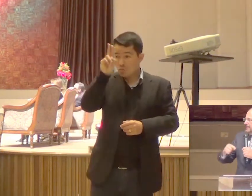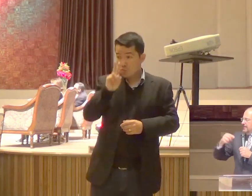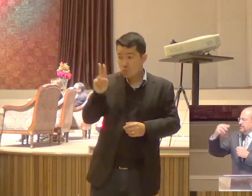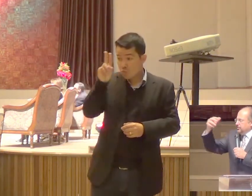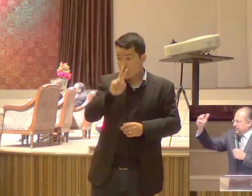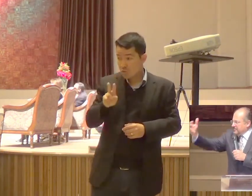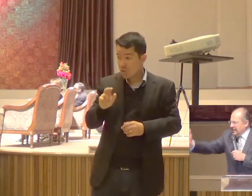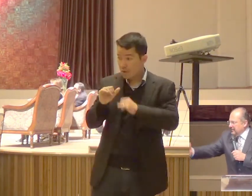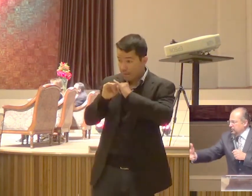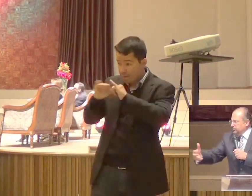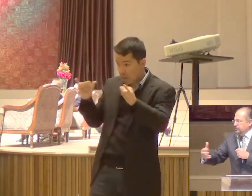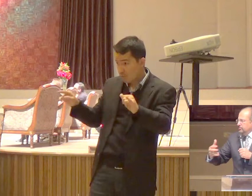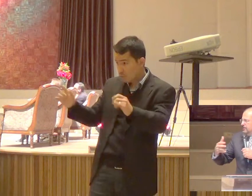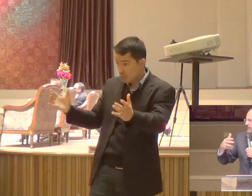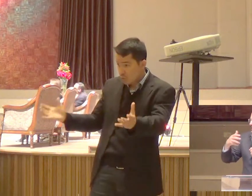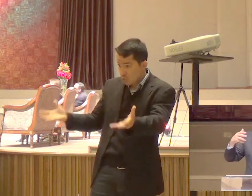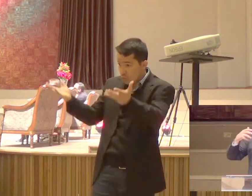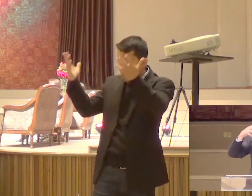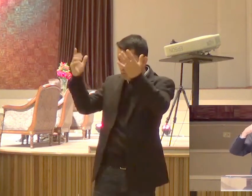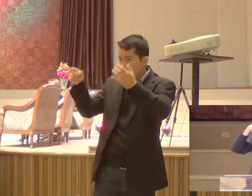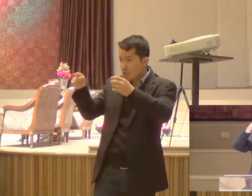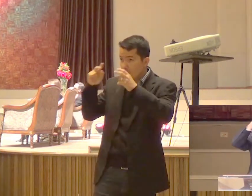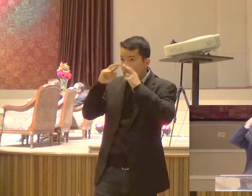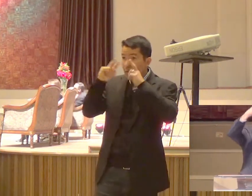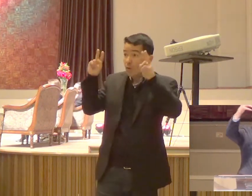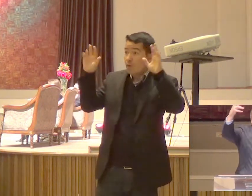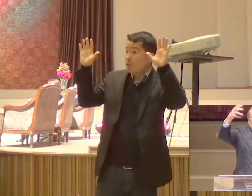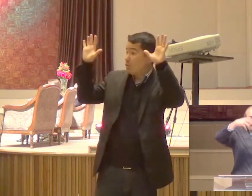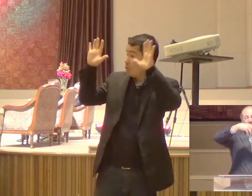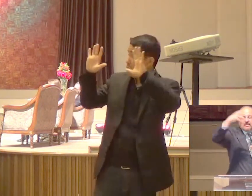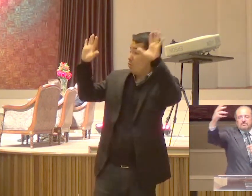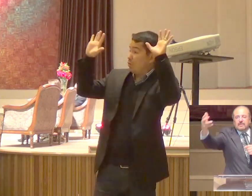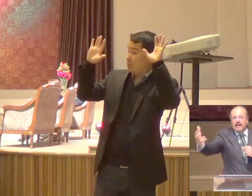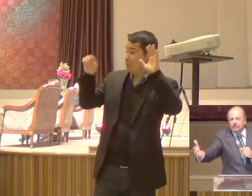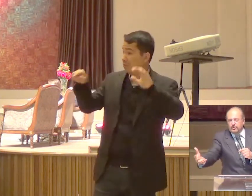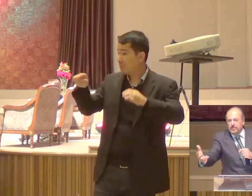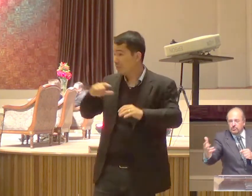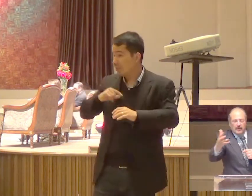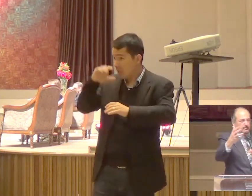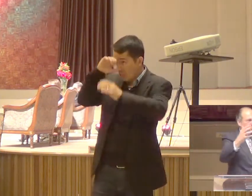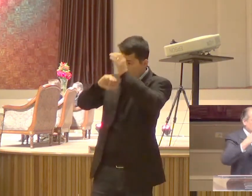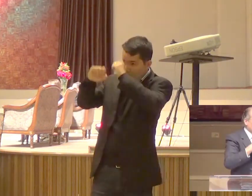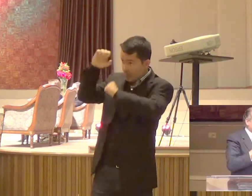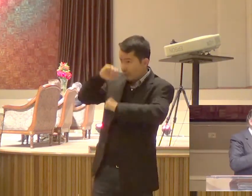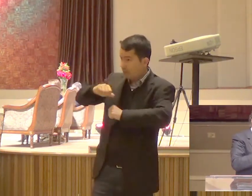Para trazer vocês à luz Para apresentar a vocês O caminho certo